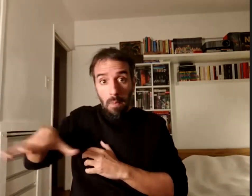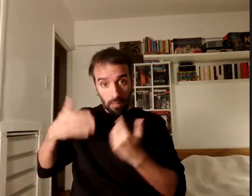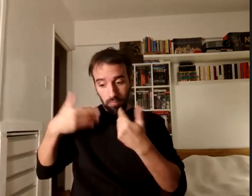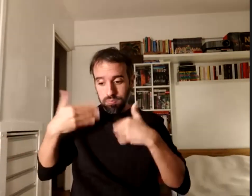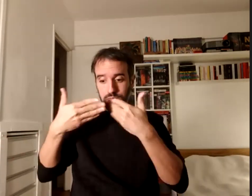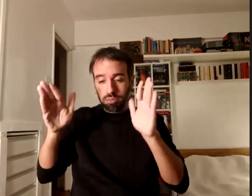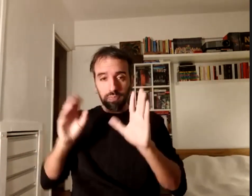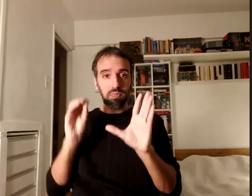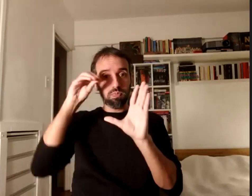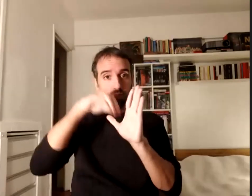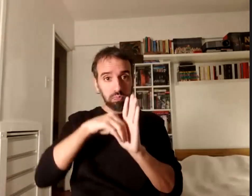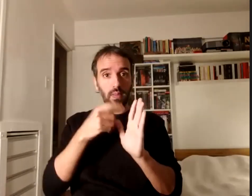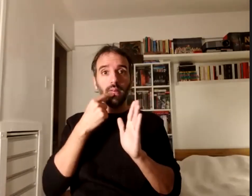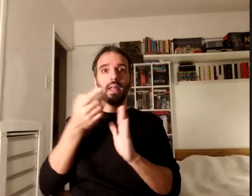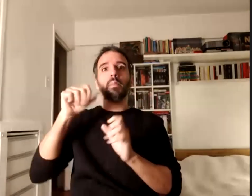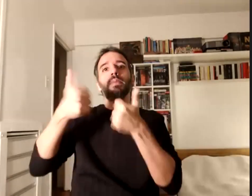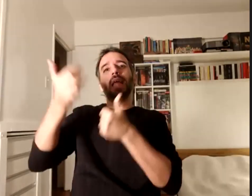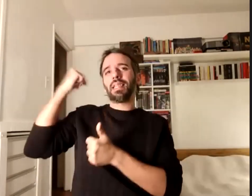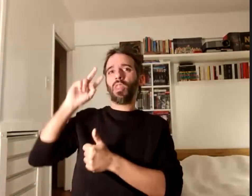y la invitación a esta escritura